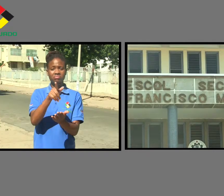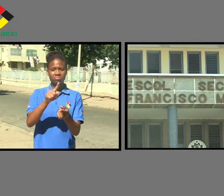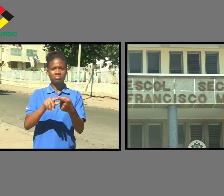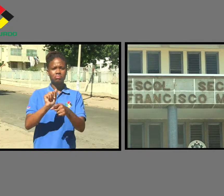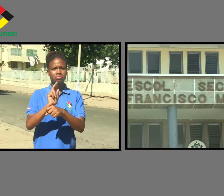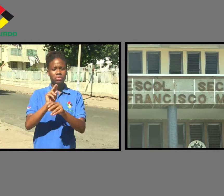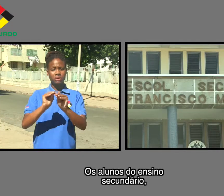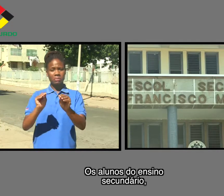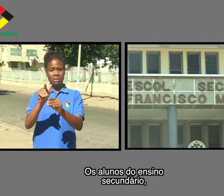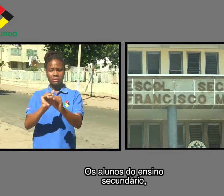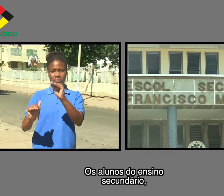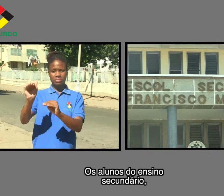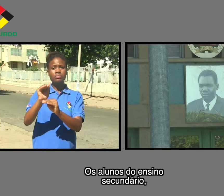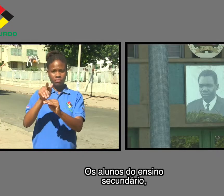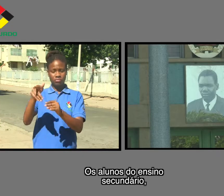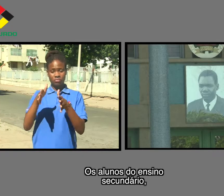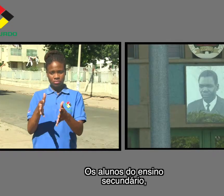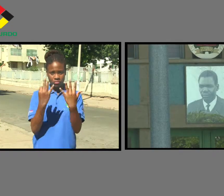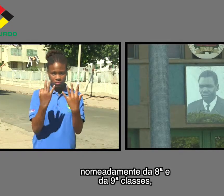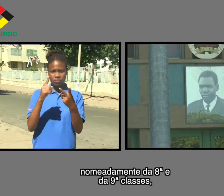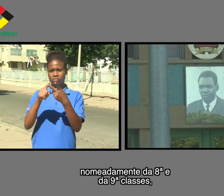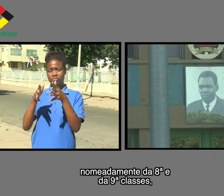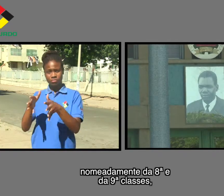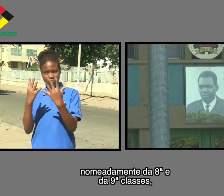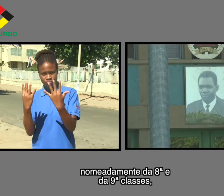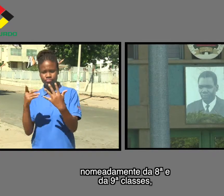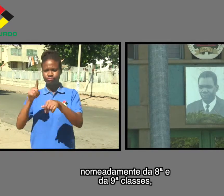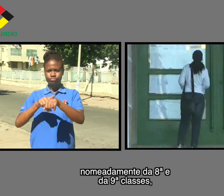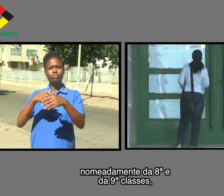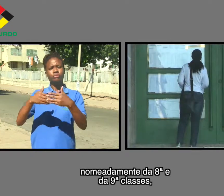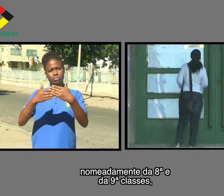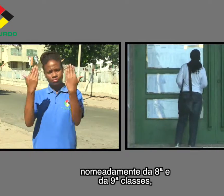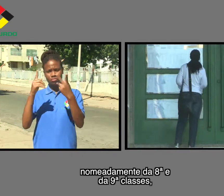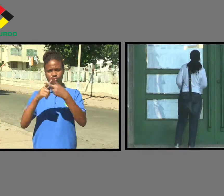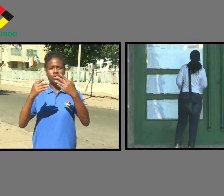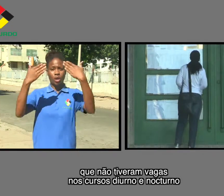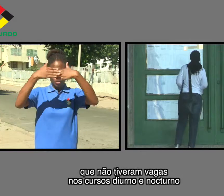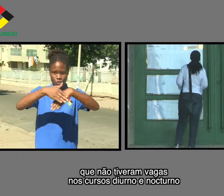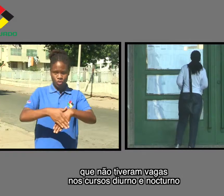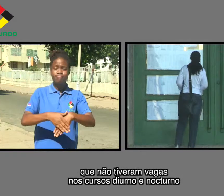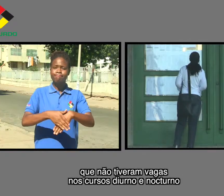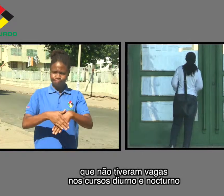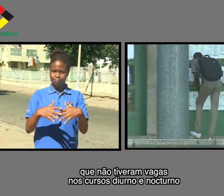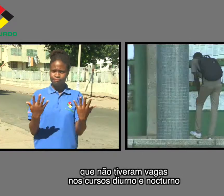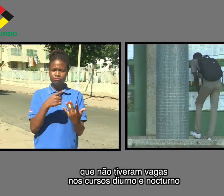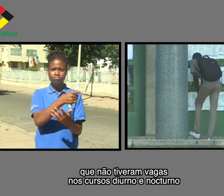Os alunos do ensino secundário, nomeadamente da oitava e da nona classe, que não tiveram vagas nos cursos